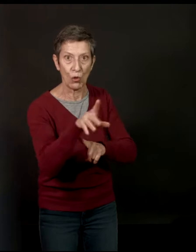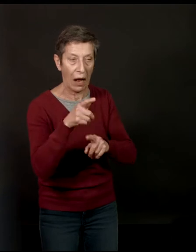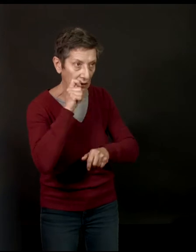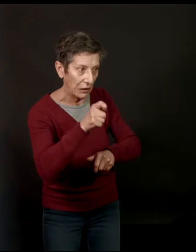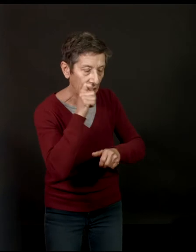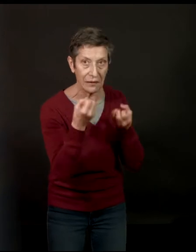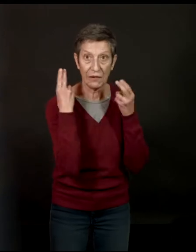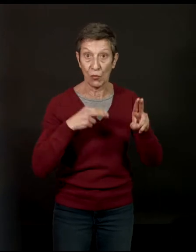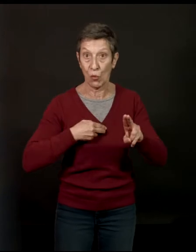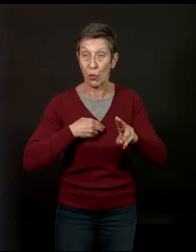qu'ils lisaient ça dans Paris Match,